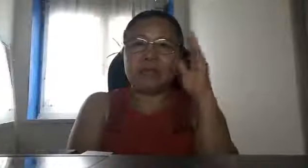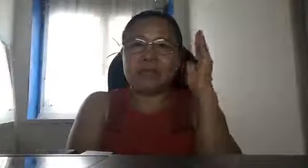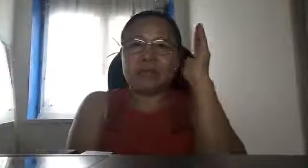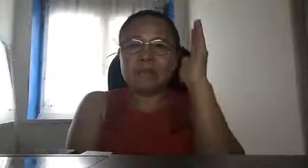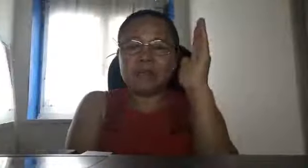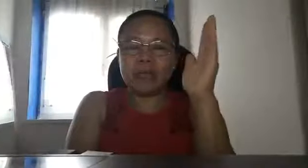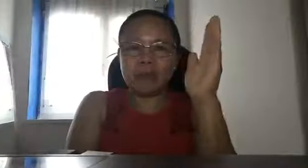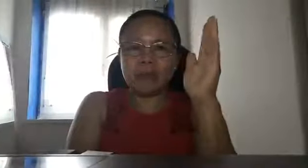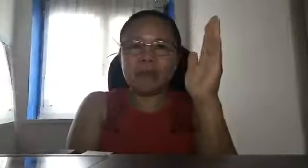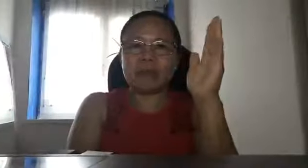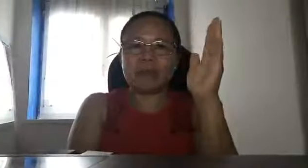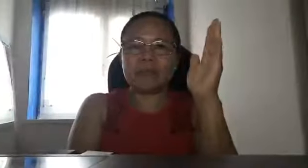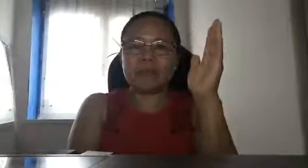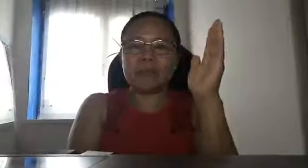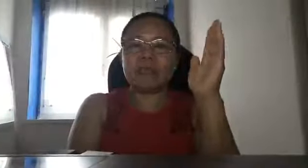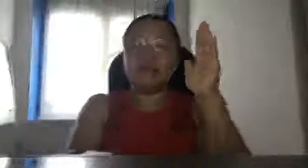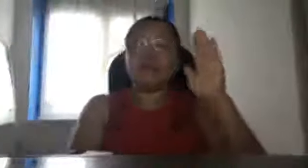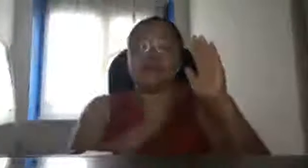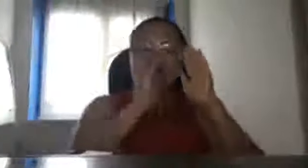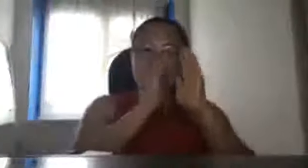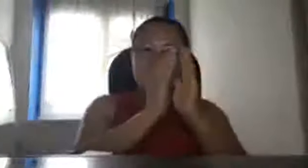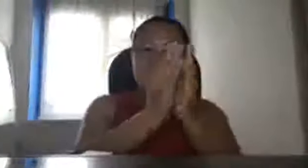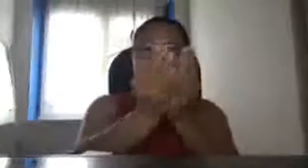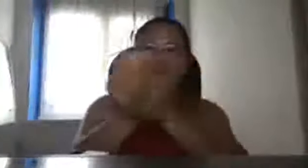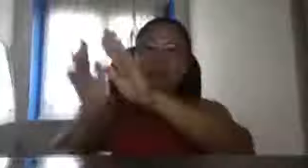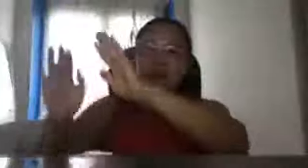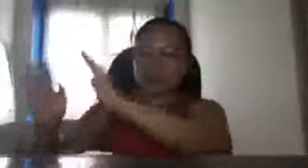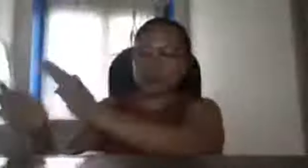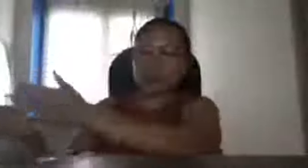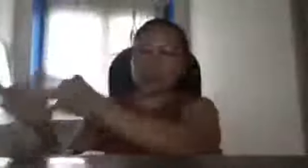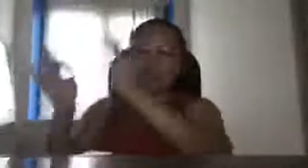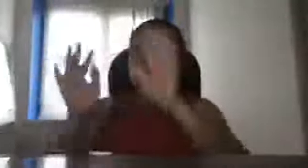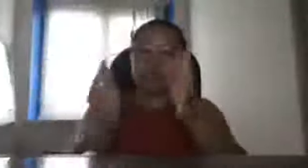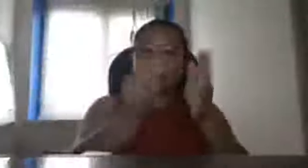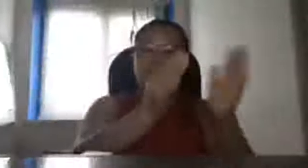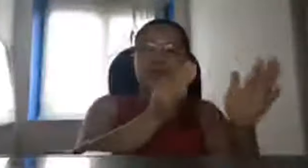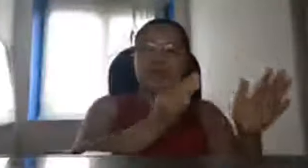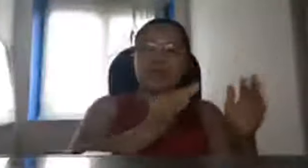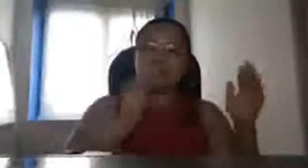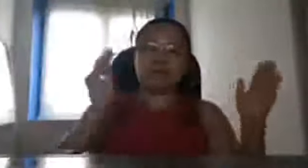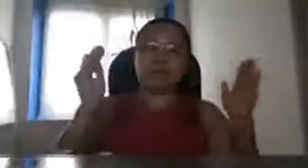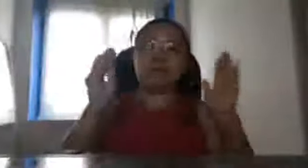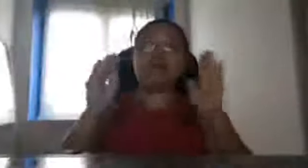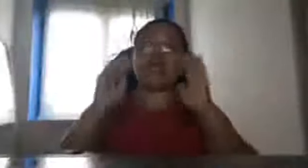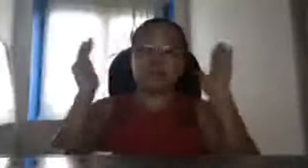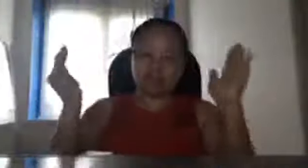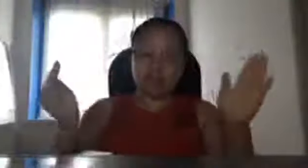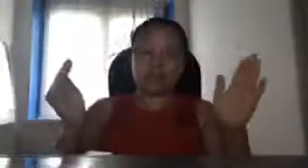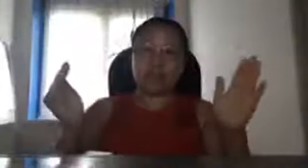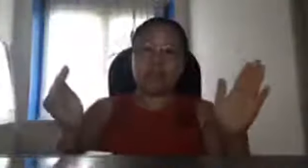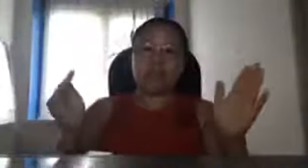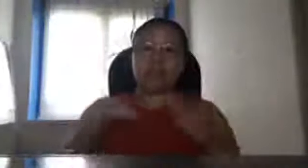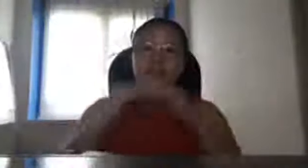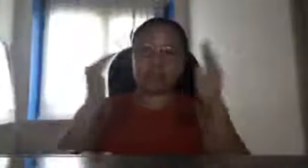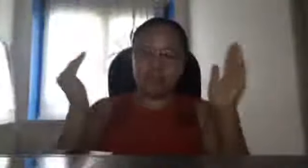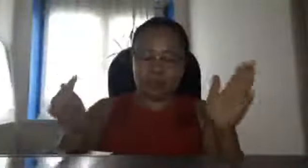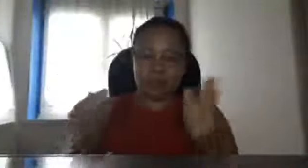be aware na mga nasa municipality daw po yan mayroong nagtutulog ng